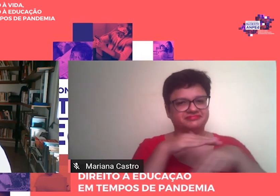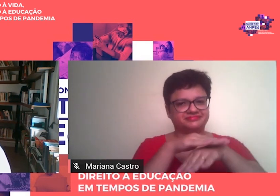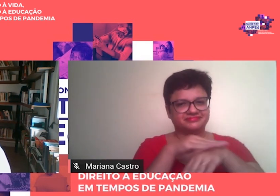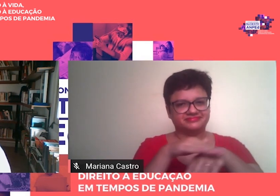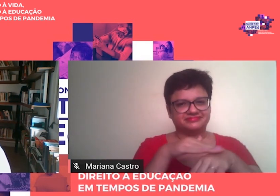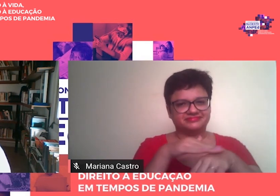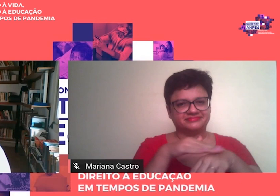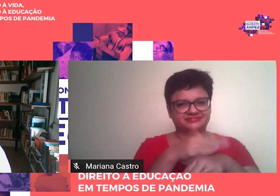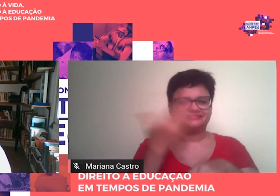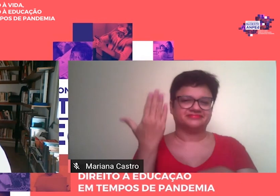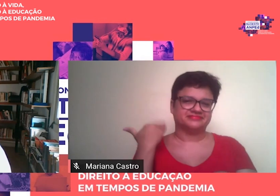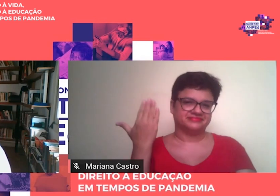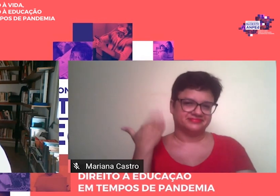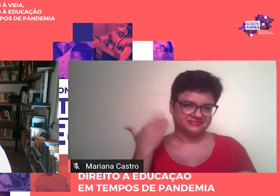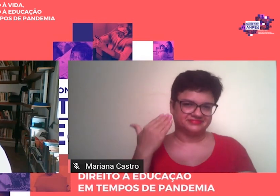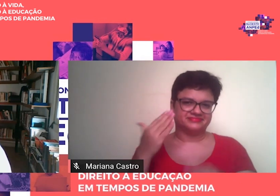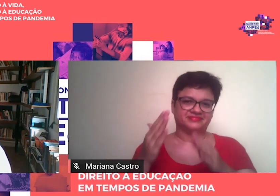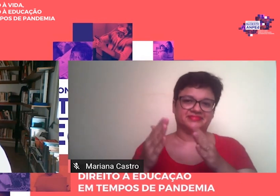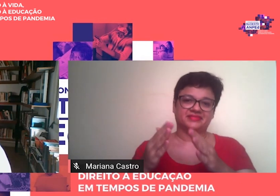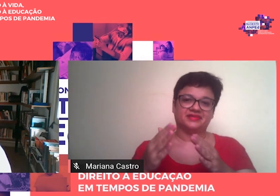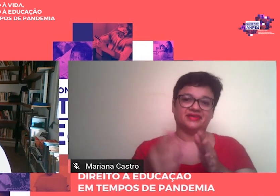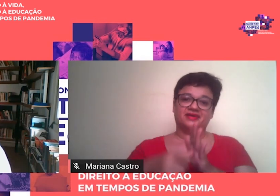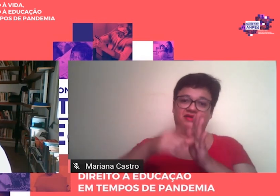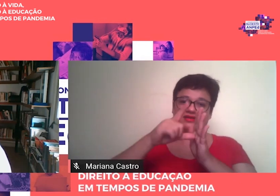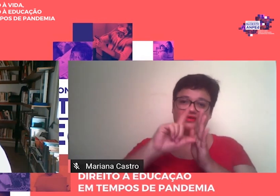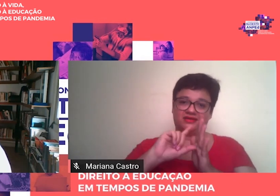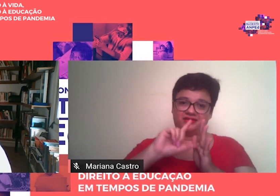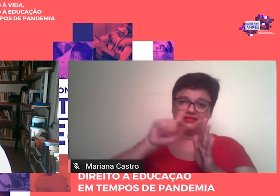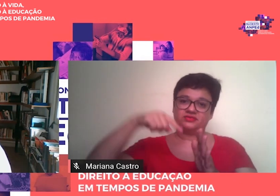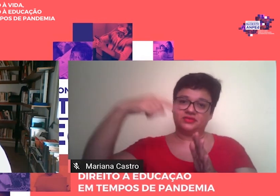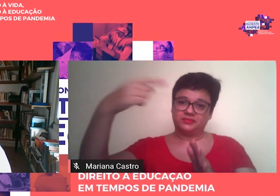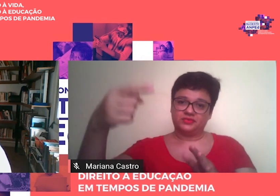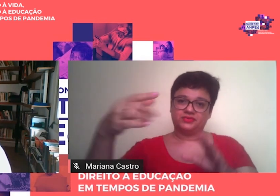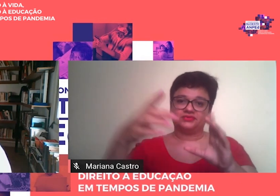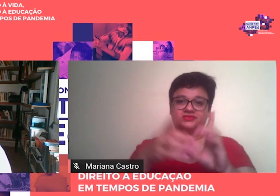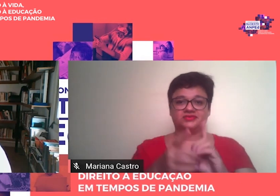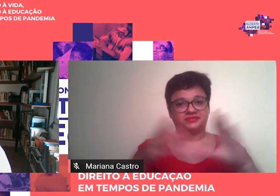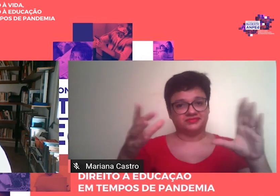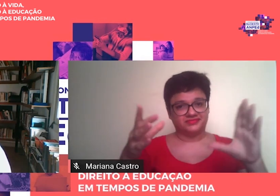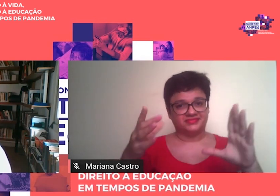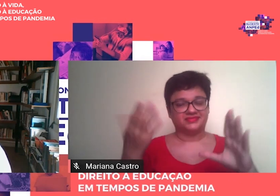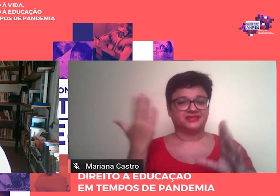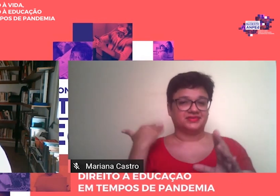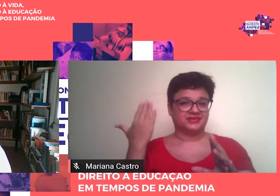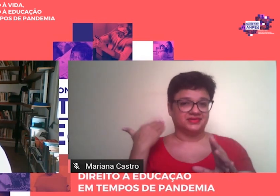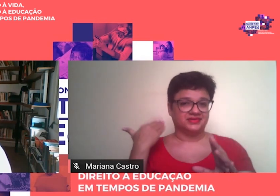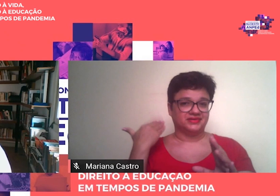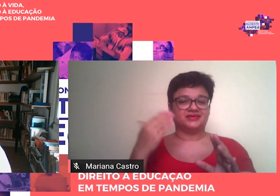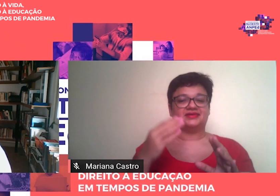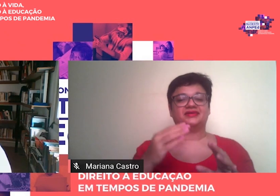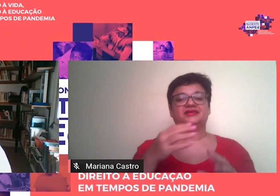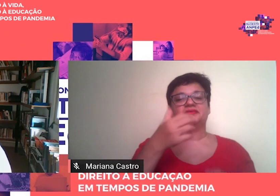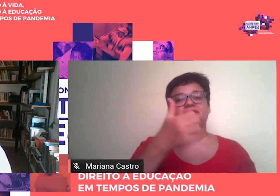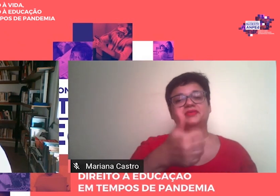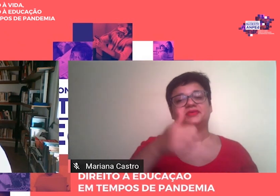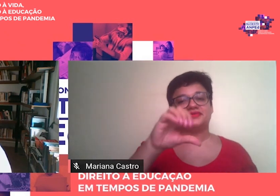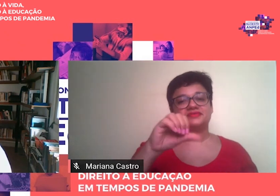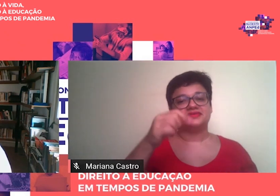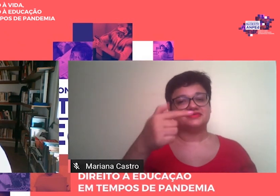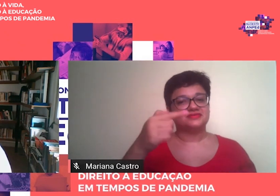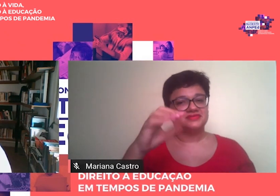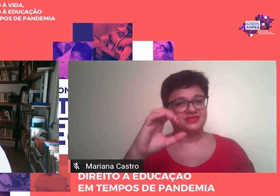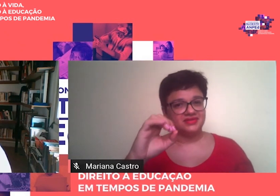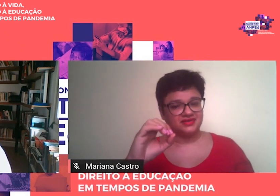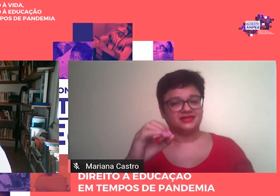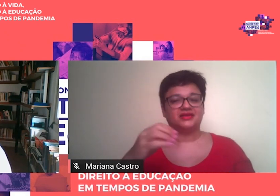nos anos pré e pós a dita reabertura democrática, nos anos finais da década de 1970 e ao